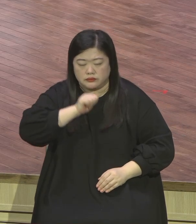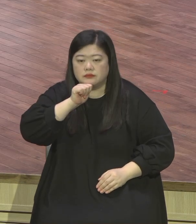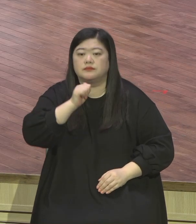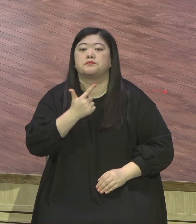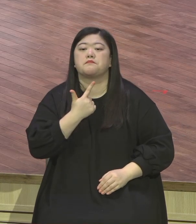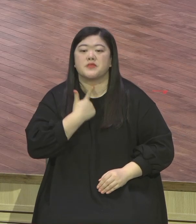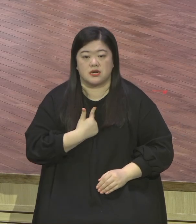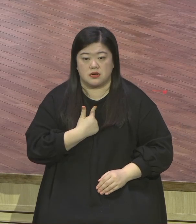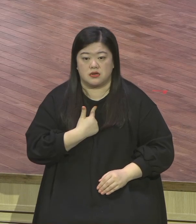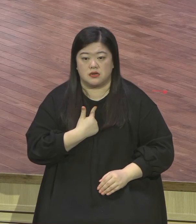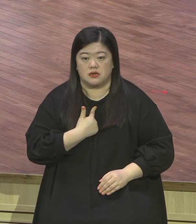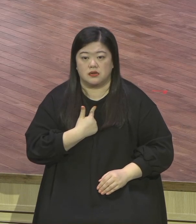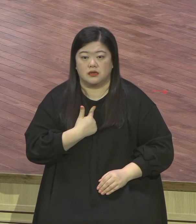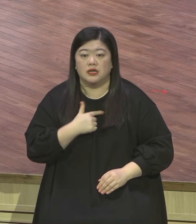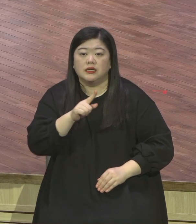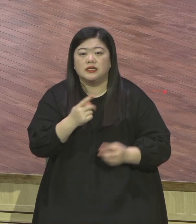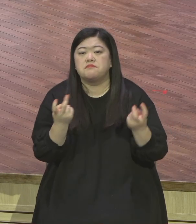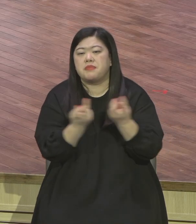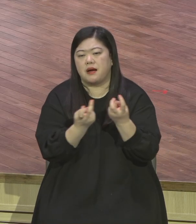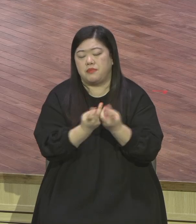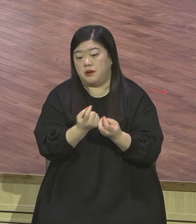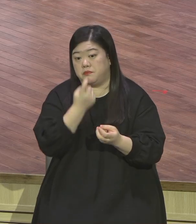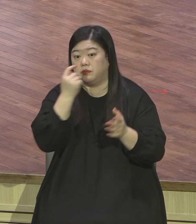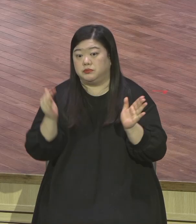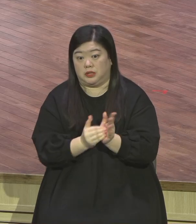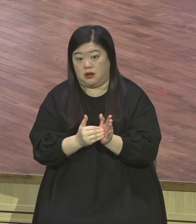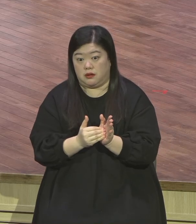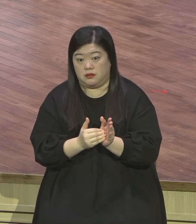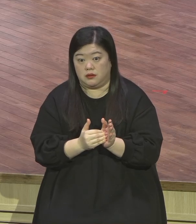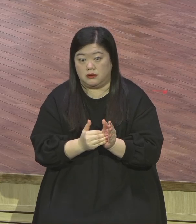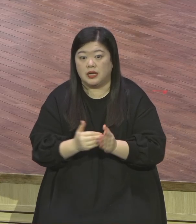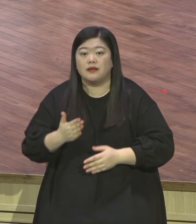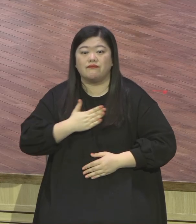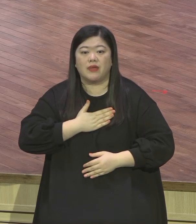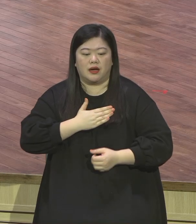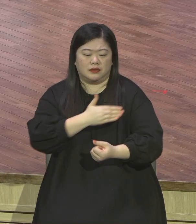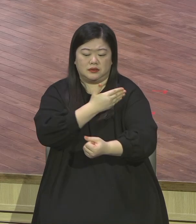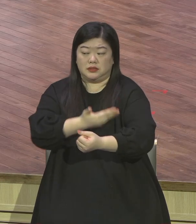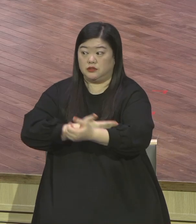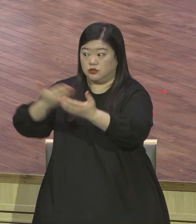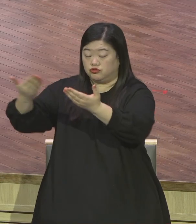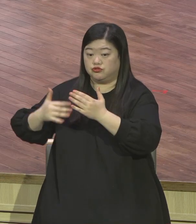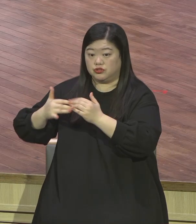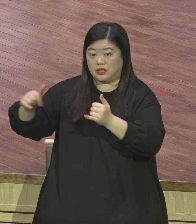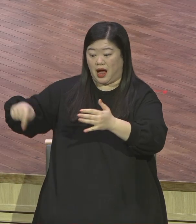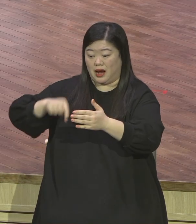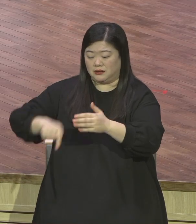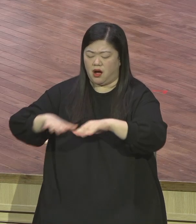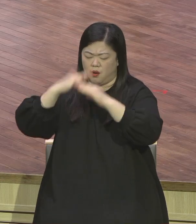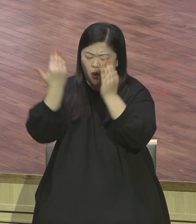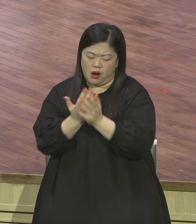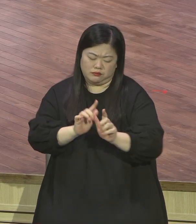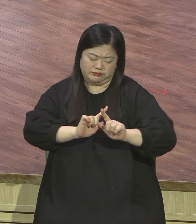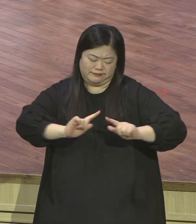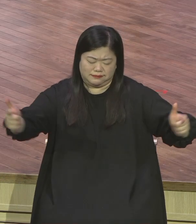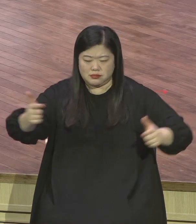아는 일체의 비결을 배웠노라 내게 능력 주신 저 안에서 내가 모든 것을 할 수 있느니라